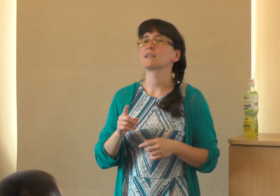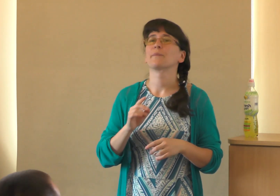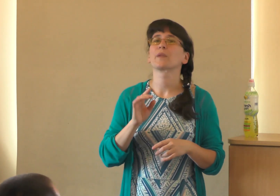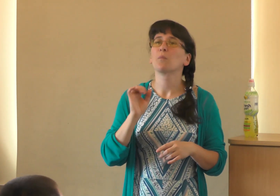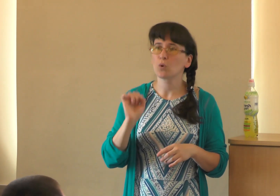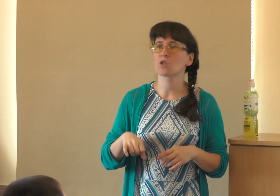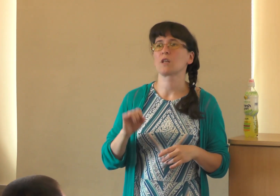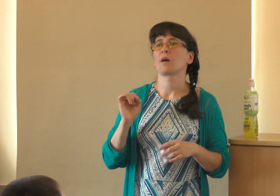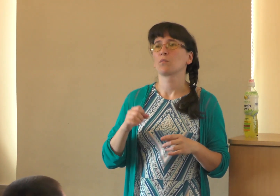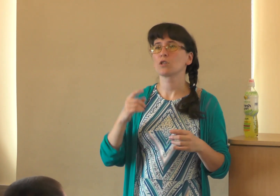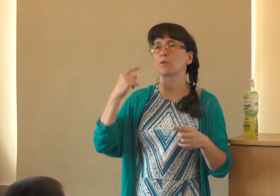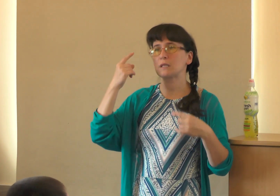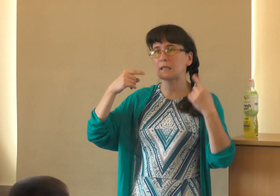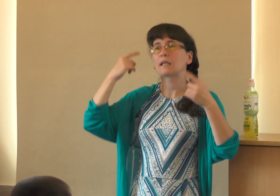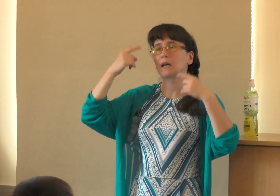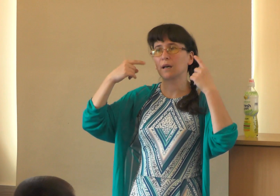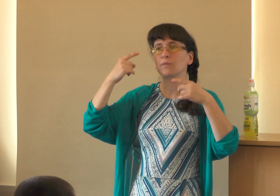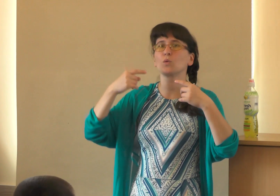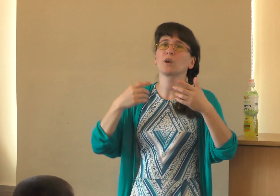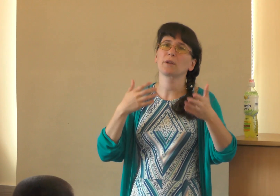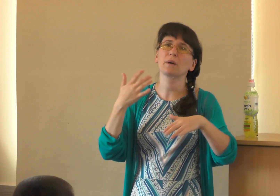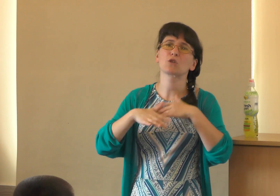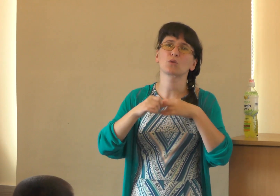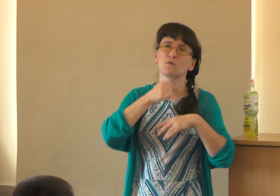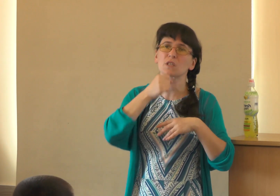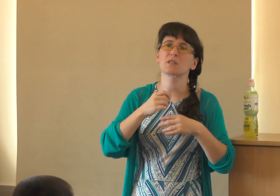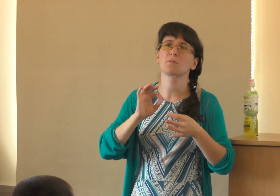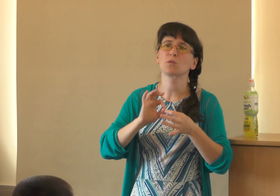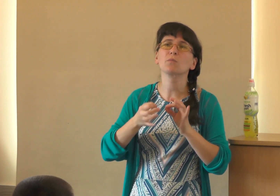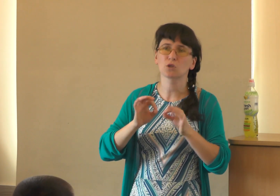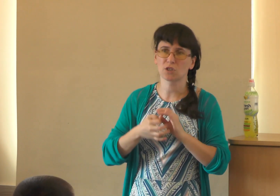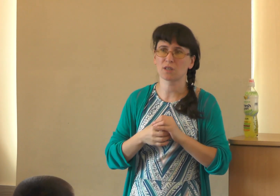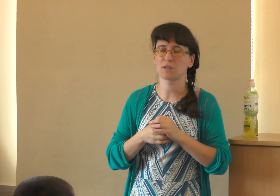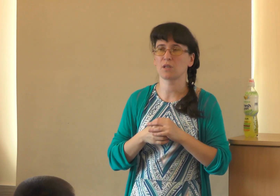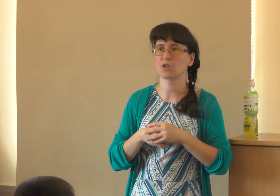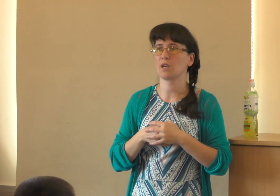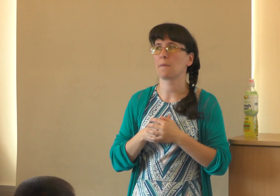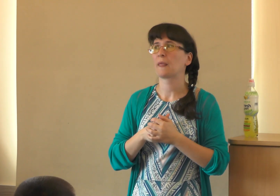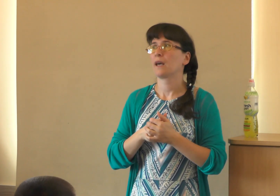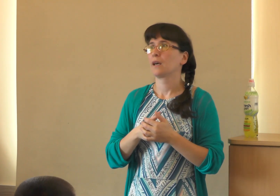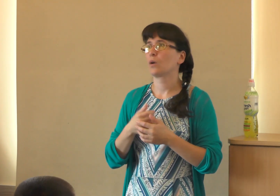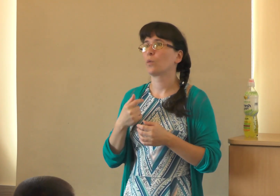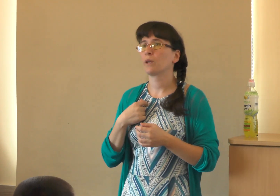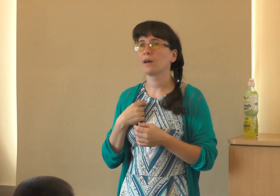Знаете, можно. Можно просто надо... Ну, я понимаю, что с возрастом оно немножечко сложнее. И у меня